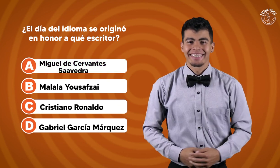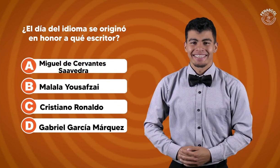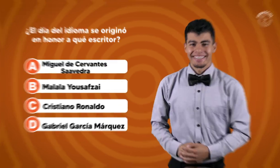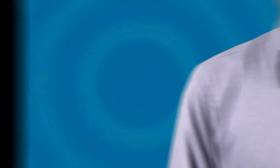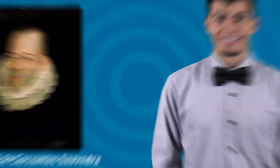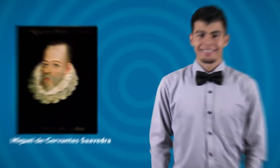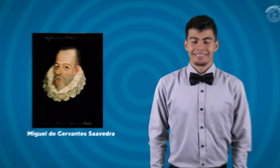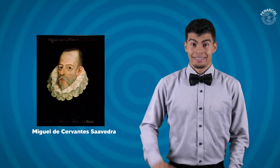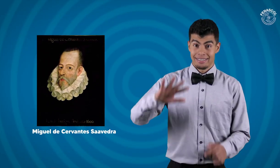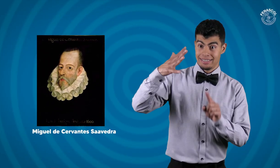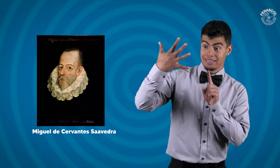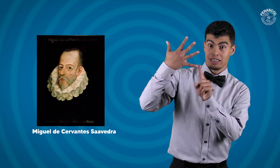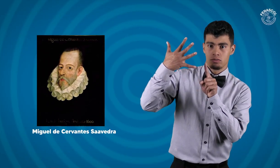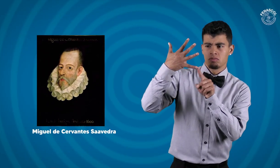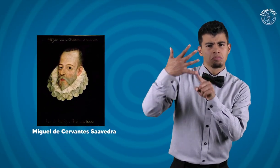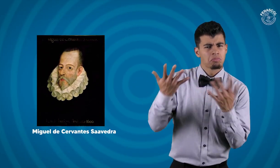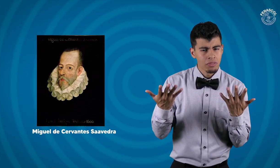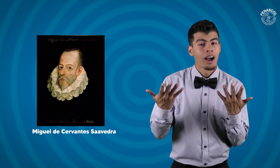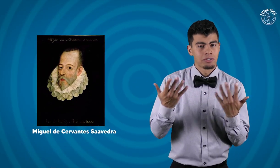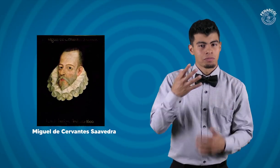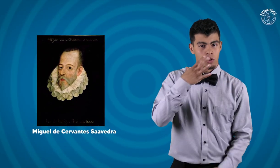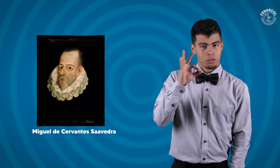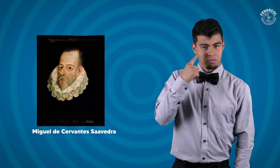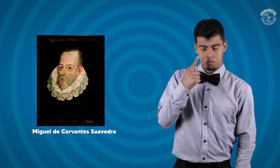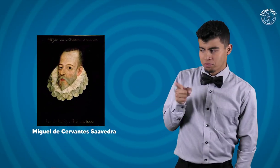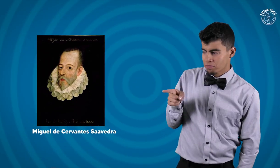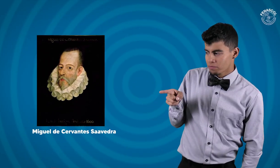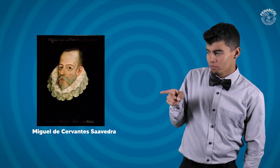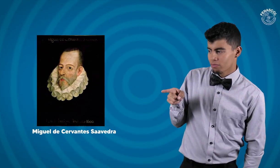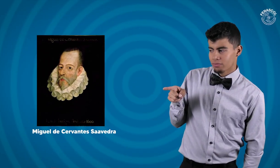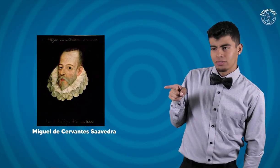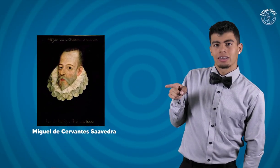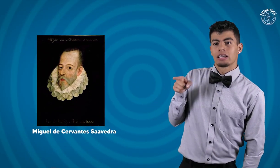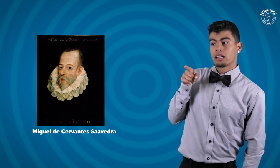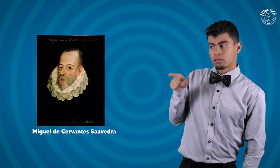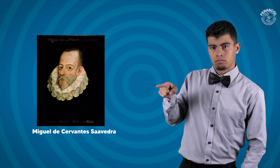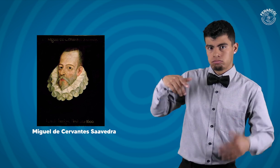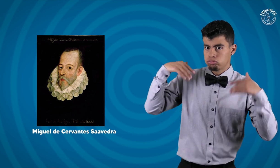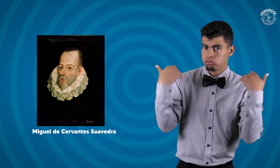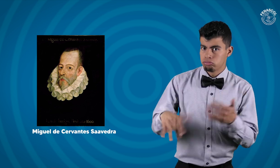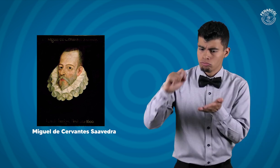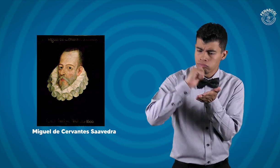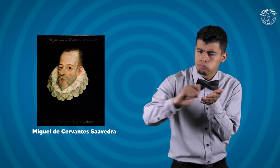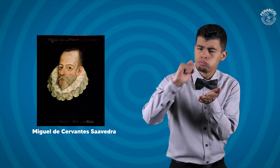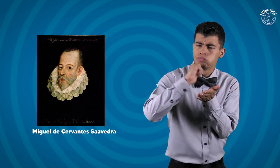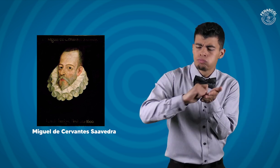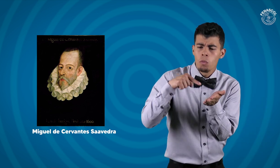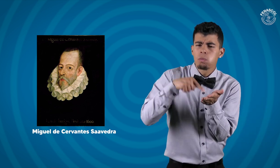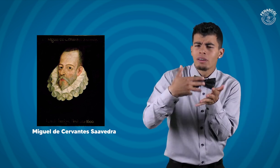Continuemos. Vamos con la quinta pregunta. Miren esta imagen. Una de las obras